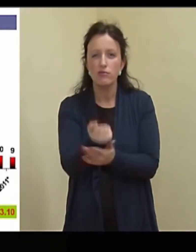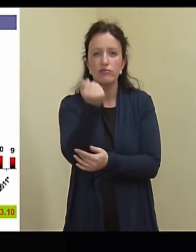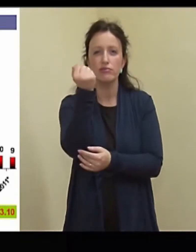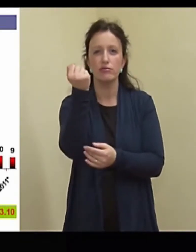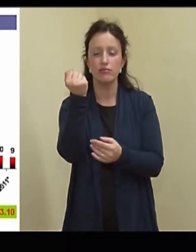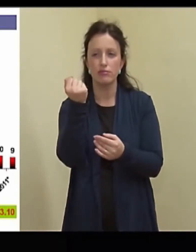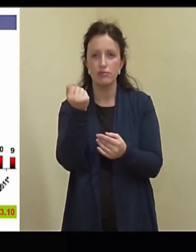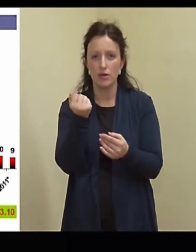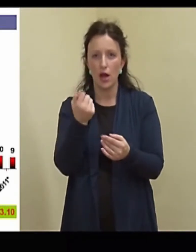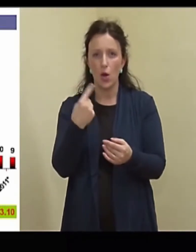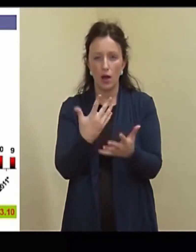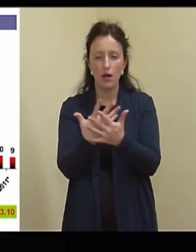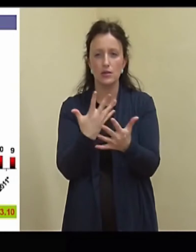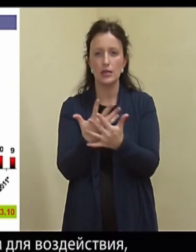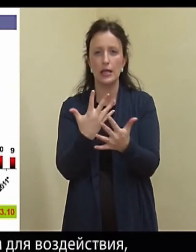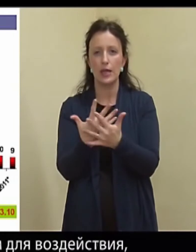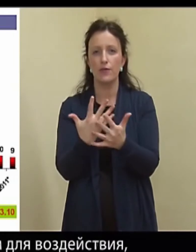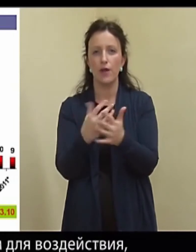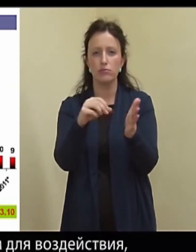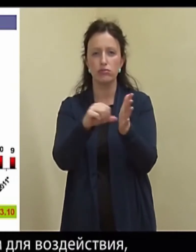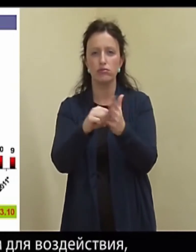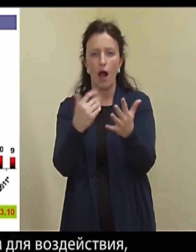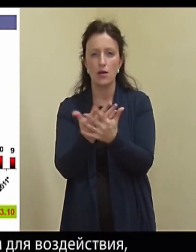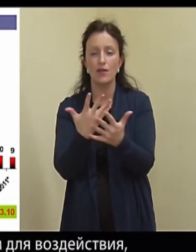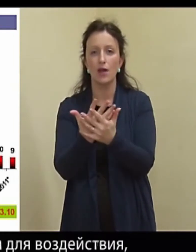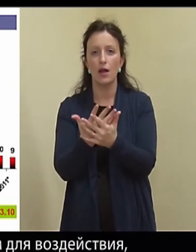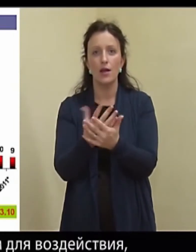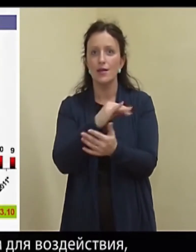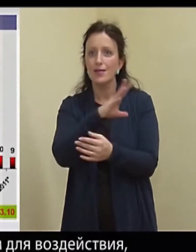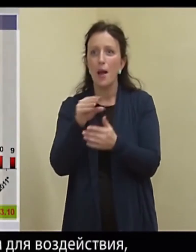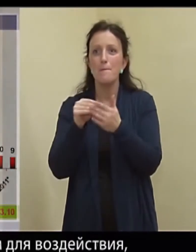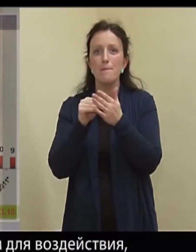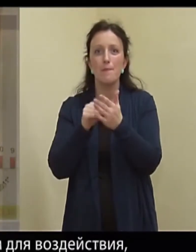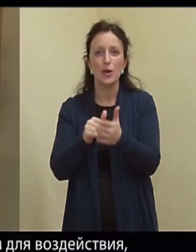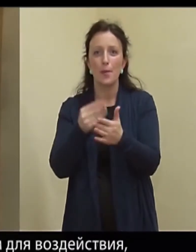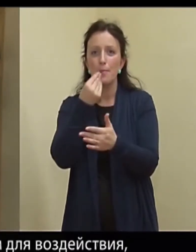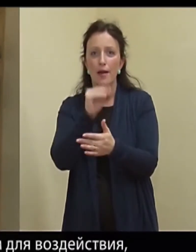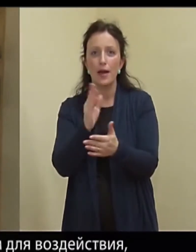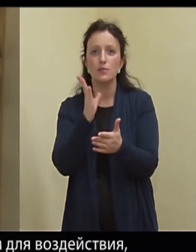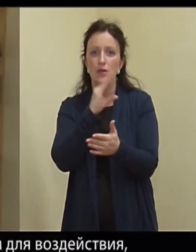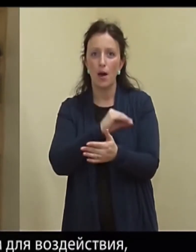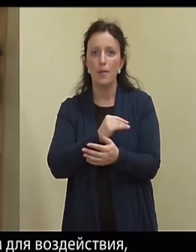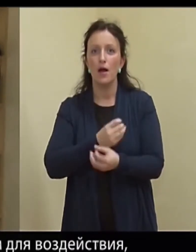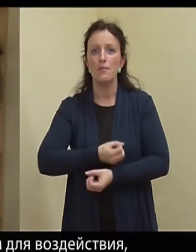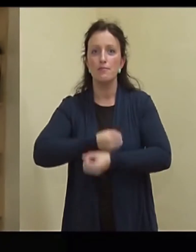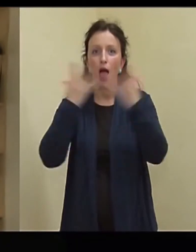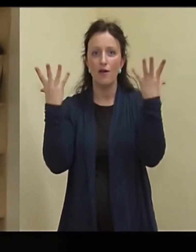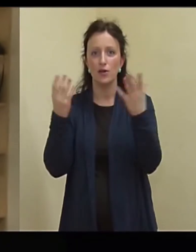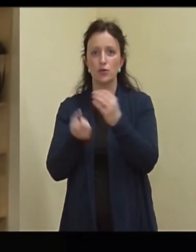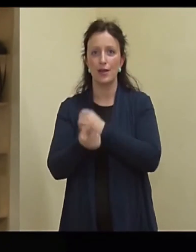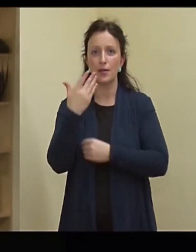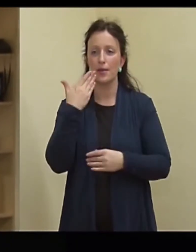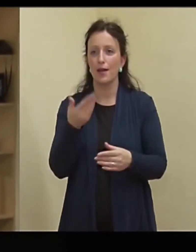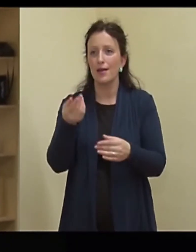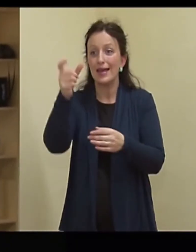tegutses siin päris usinasti. Ja mis on kõige parem vahend mõjutamiseks? Otsa loomulikult tekitada üks plahvatus, kellegi ära